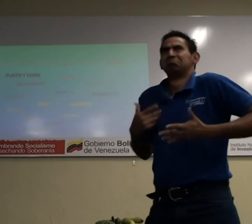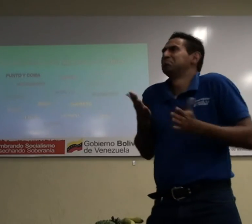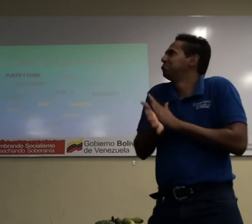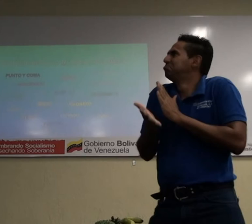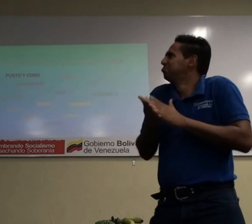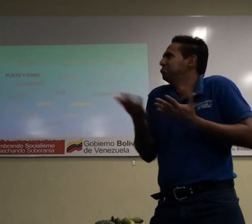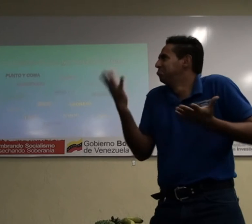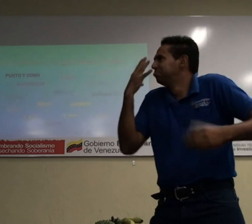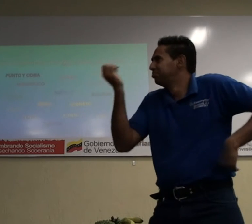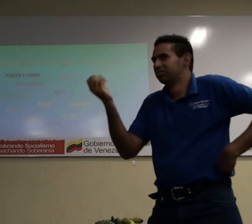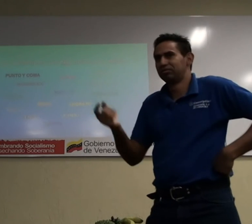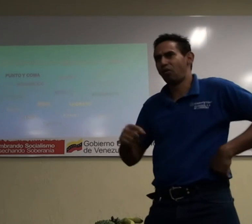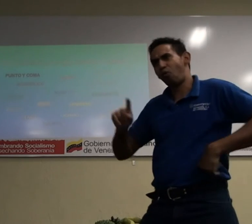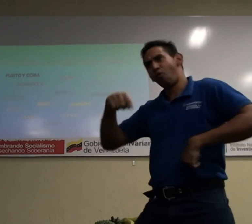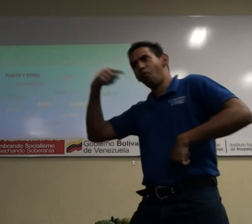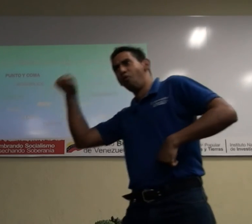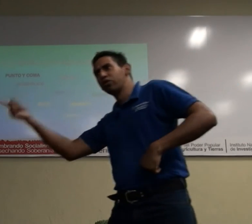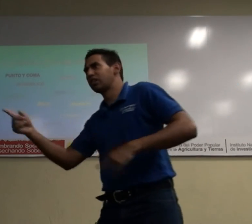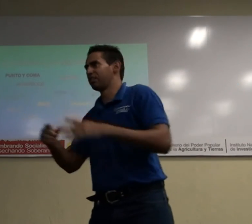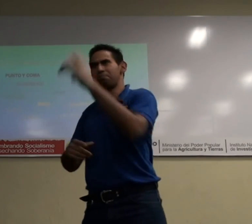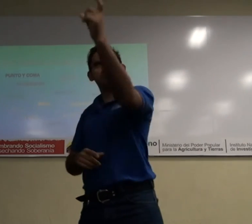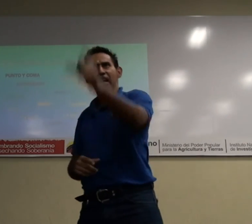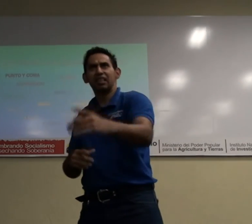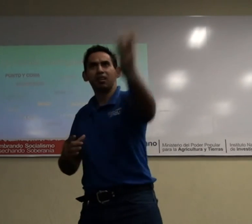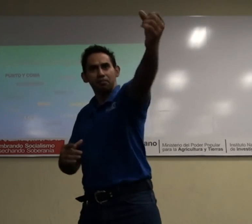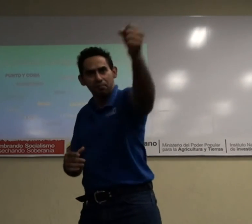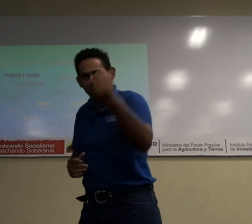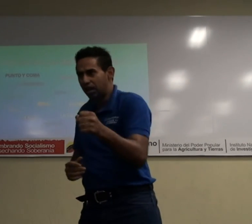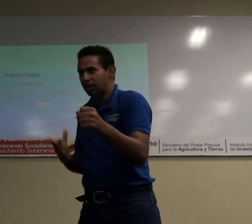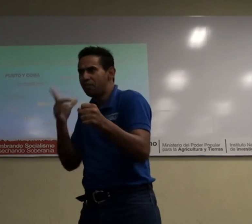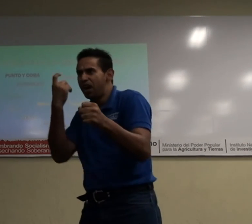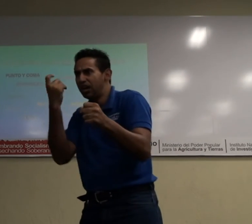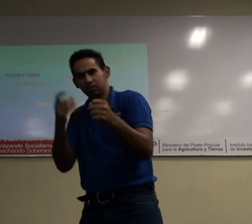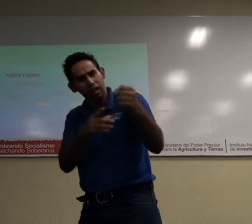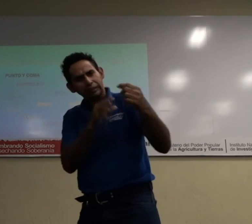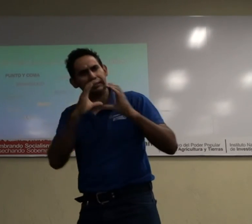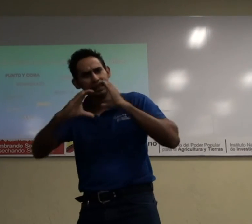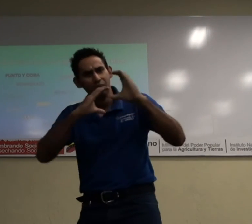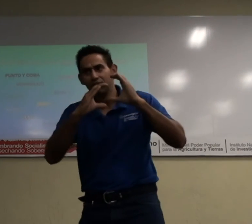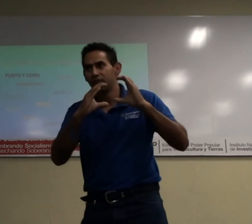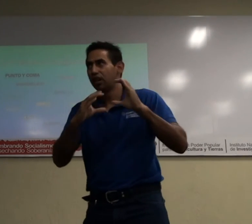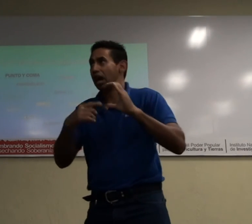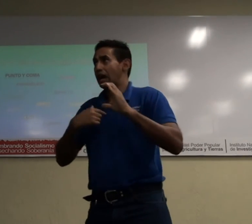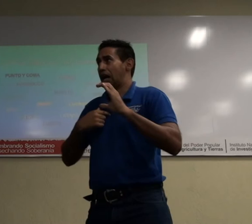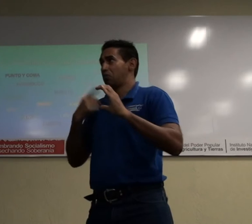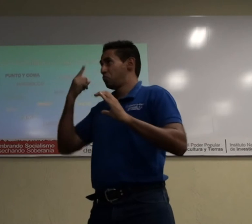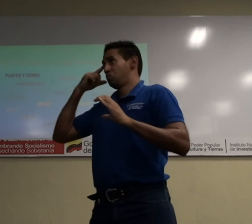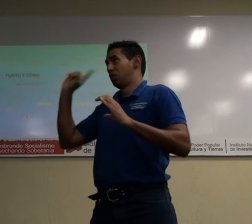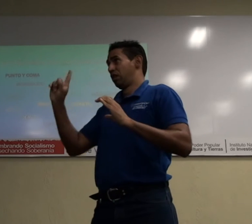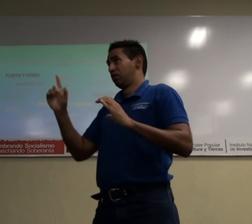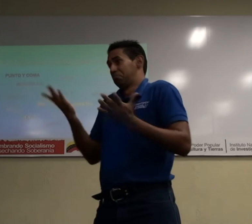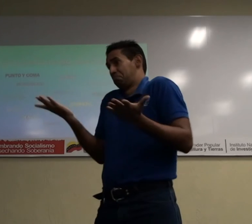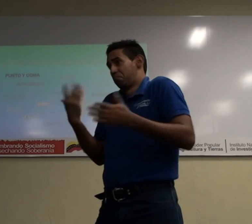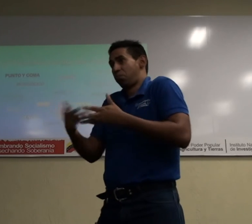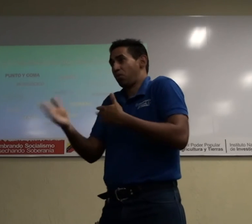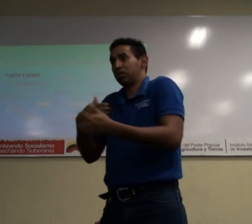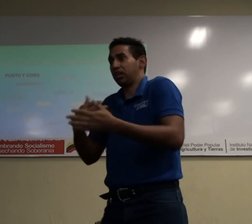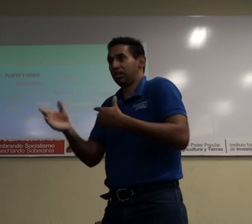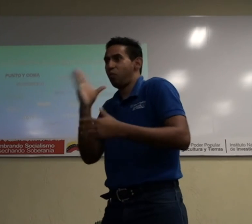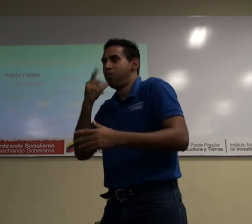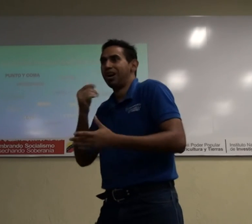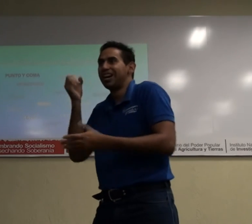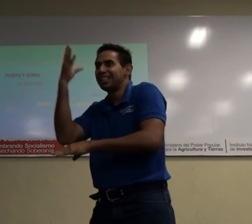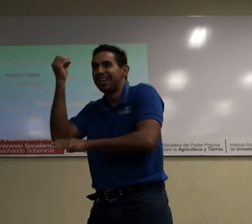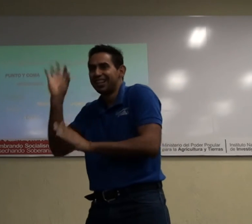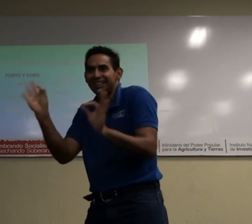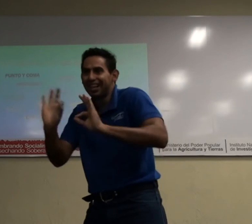marcusos de términos, pero no ven lo que la ley representa. Por ejemplo, se trae una persona acá, y se comunica la información,